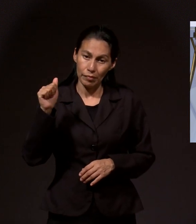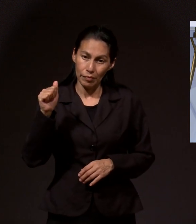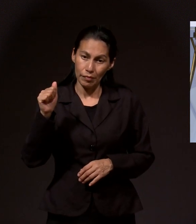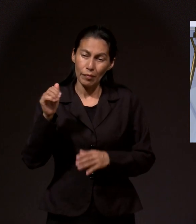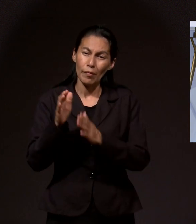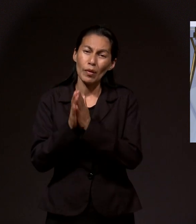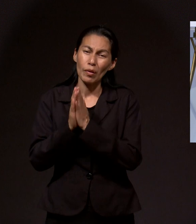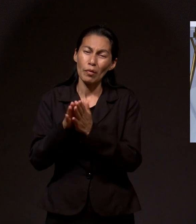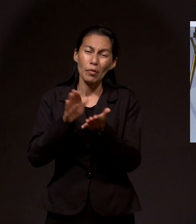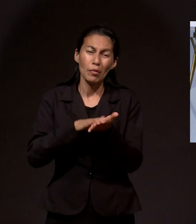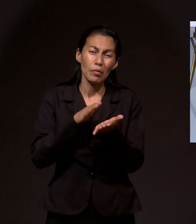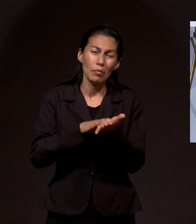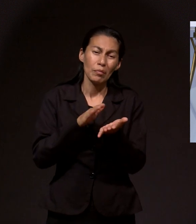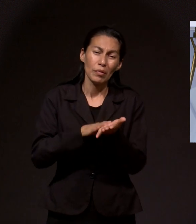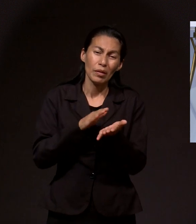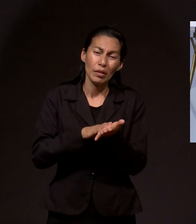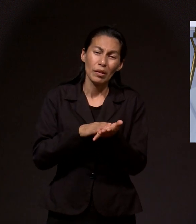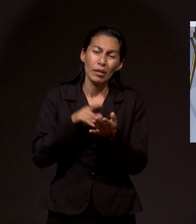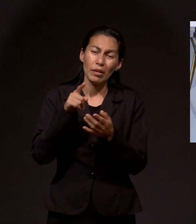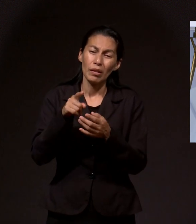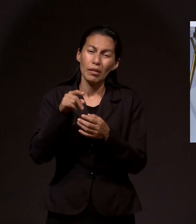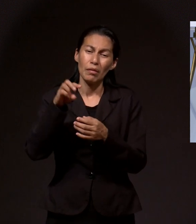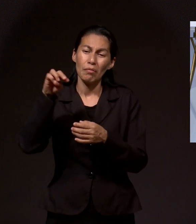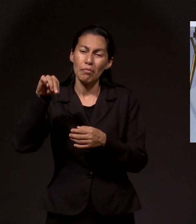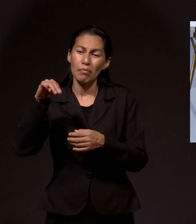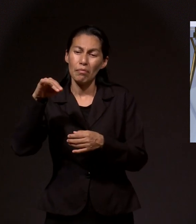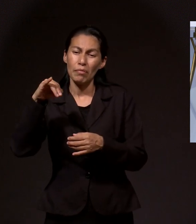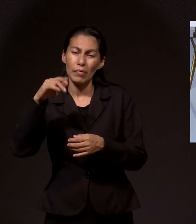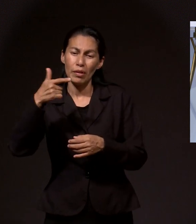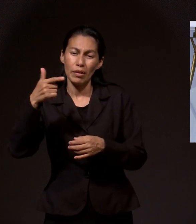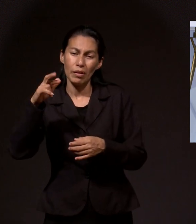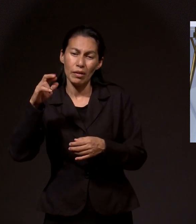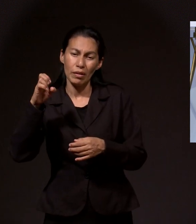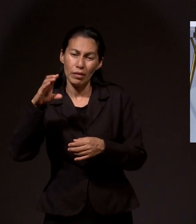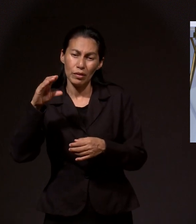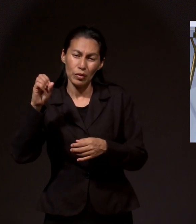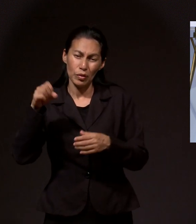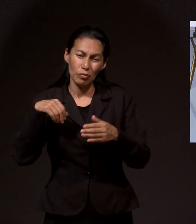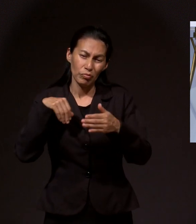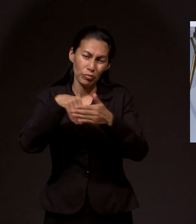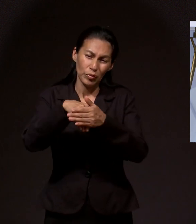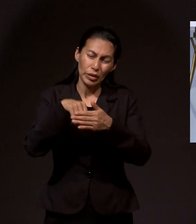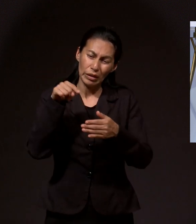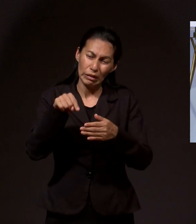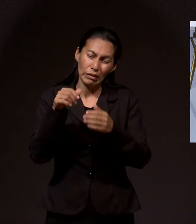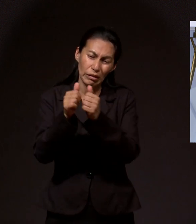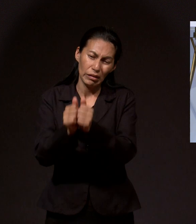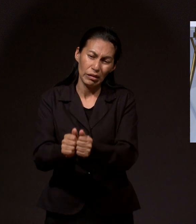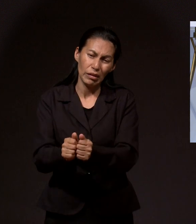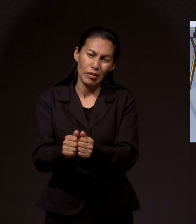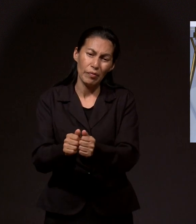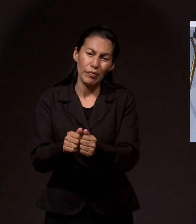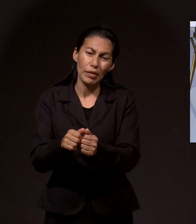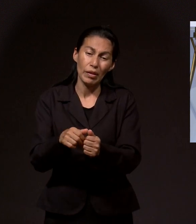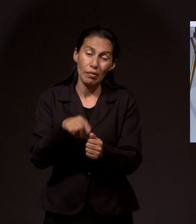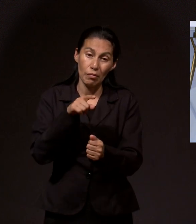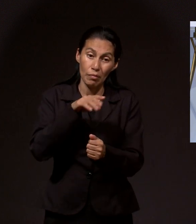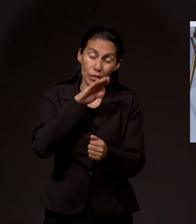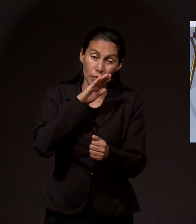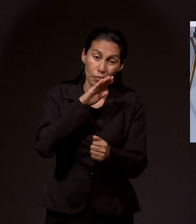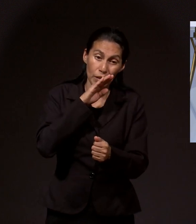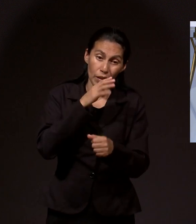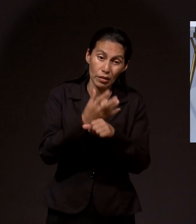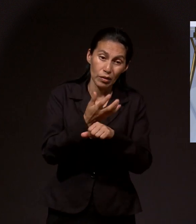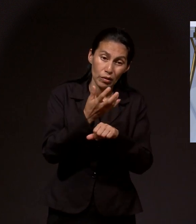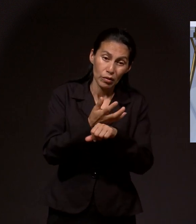documentos que están en migración para que mi bisnieto se reúna con su mamá. Ella está en Estados Unidos y el bebé en Perú.